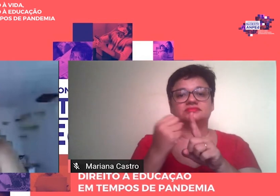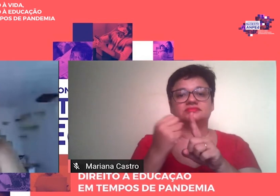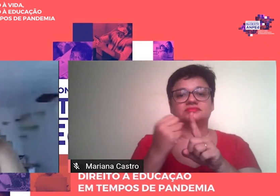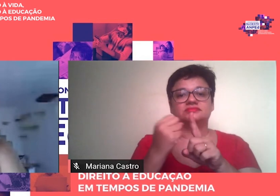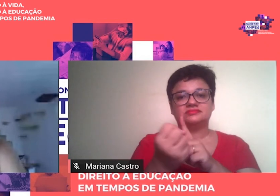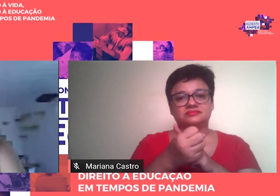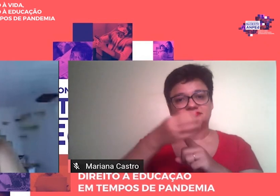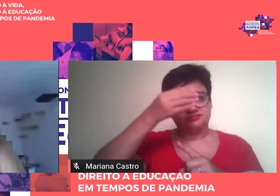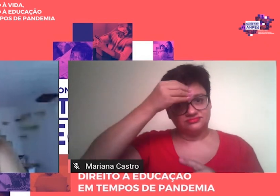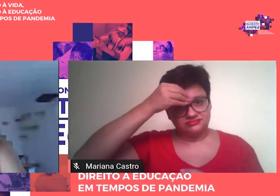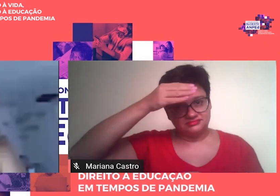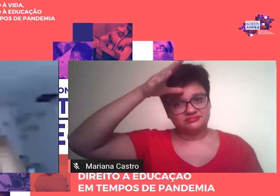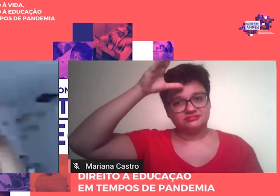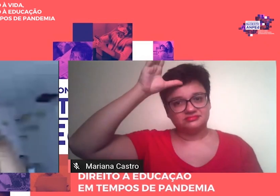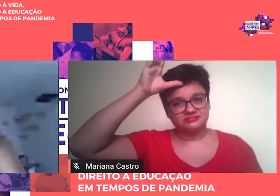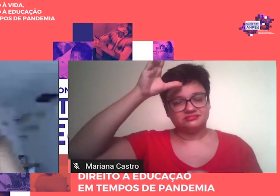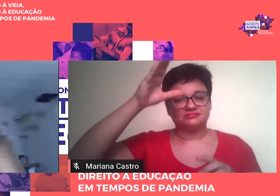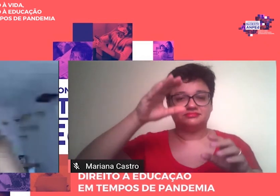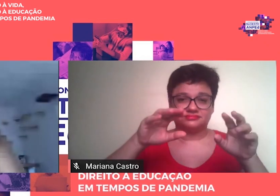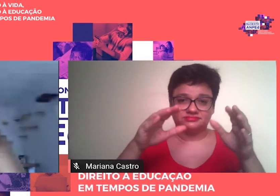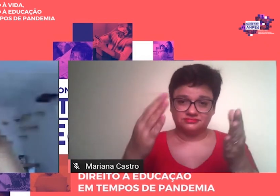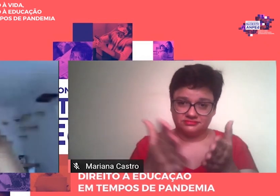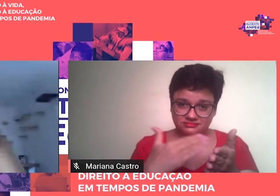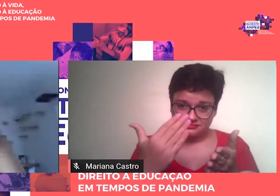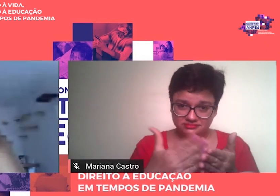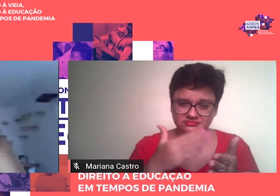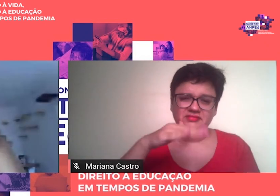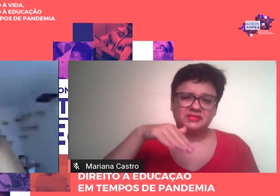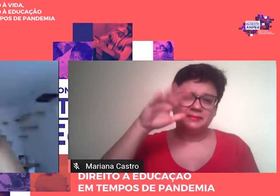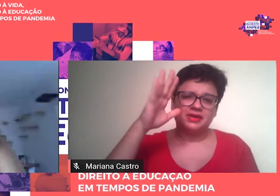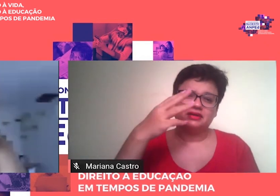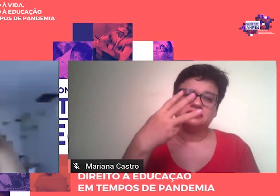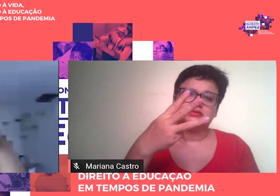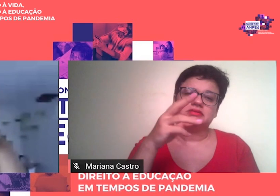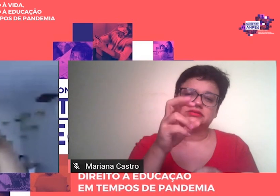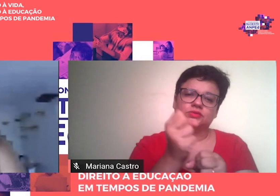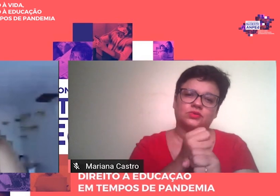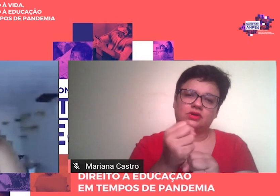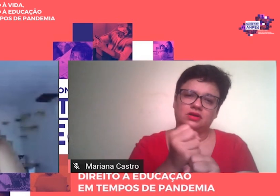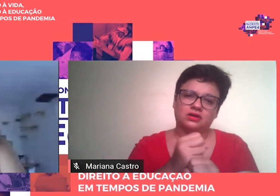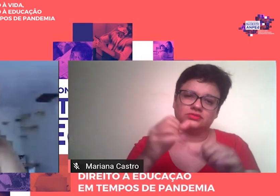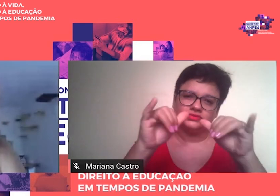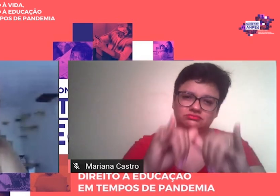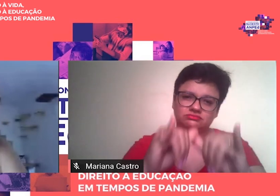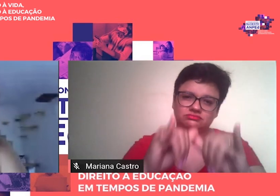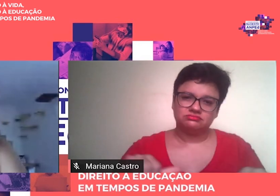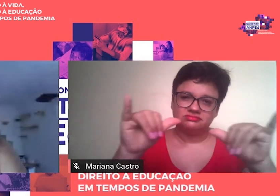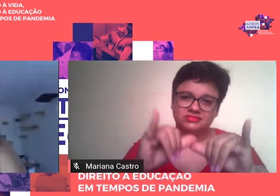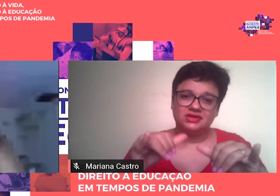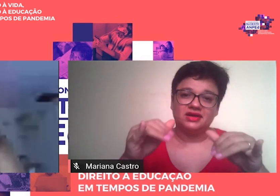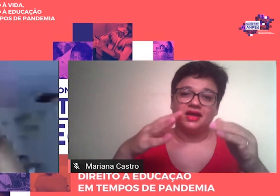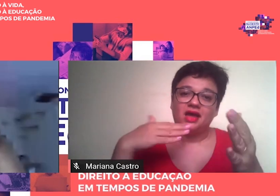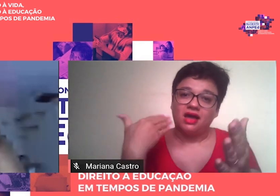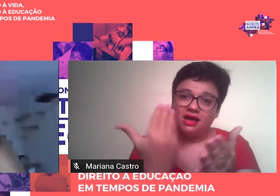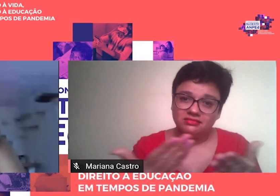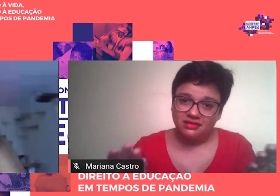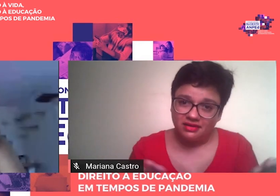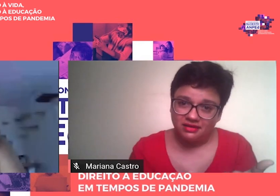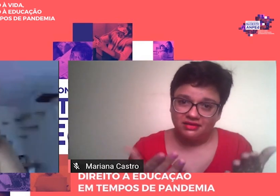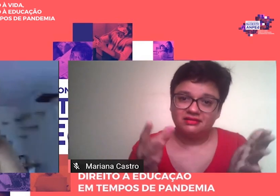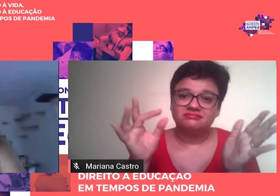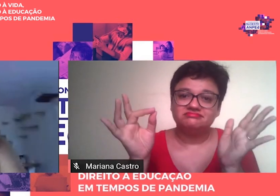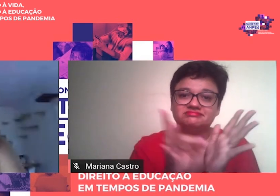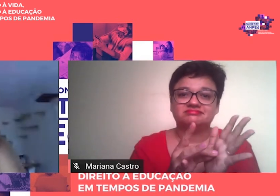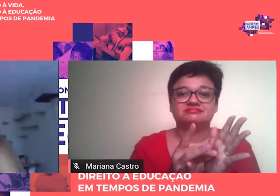Democracia, depois de mais de 35 anos em circulação, se mantém atual e imprescindível às